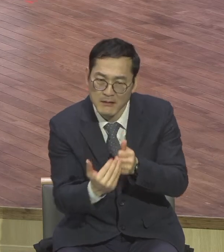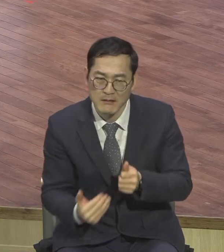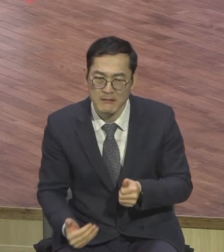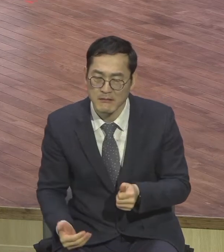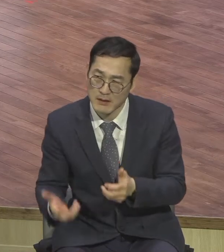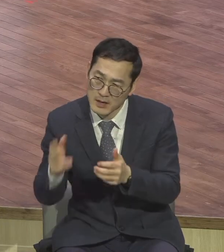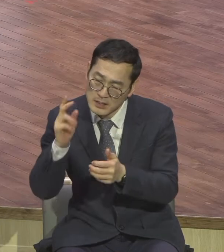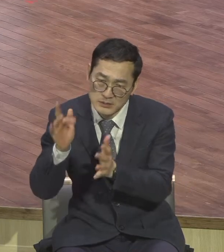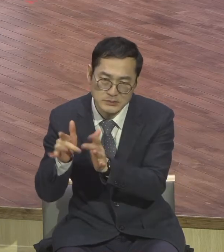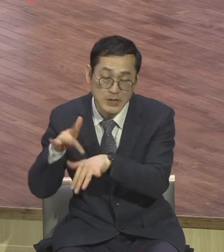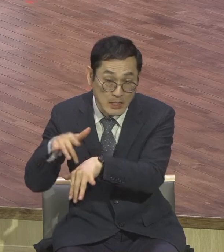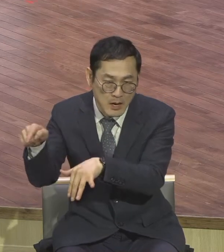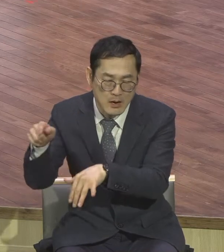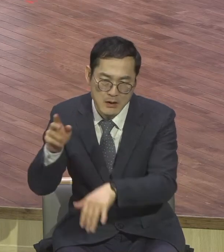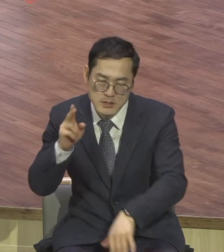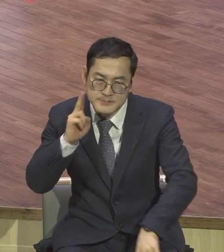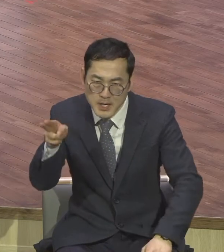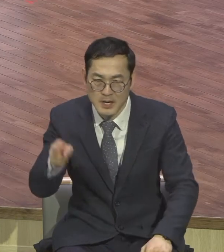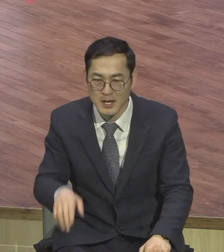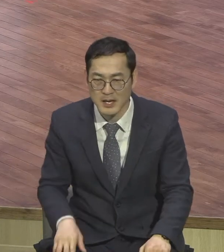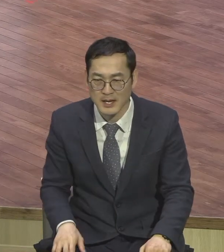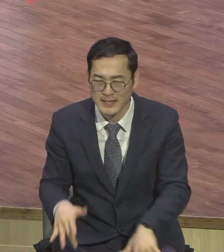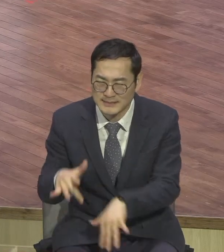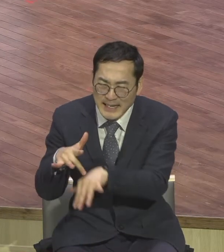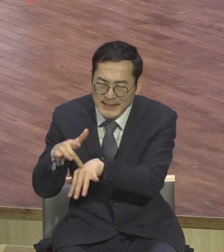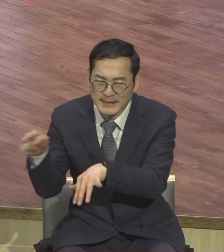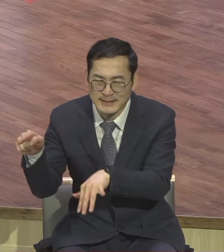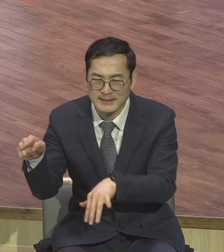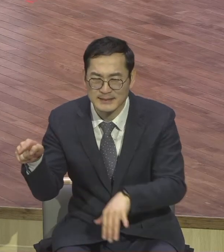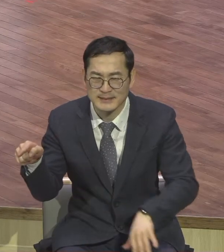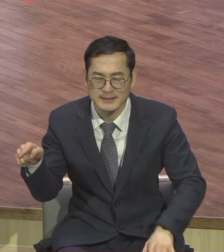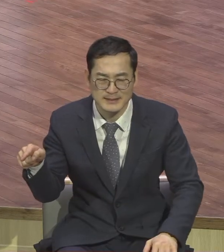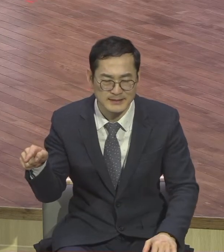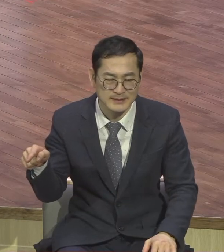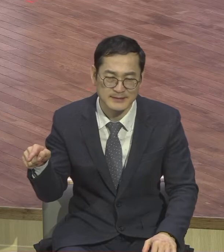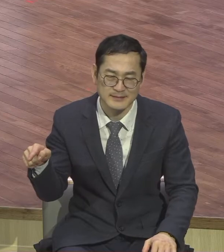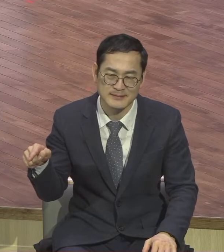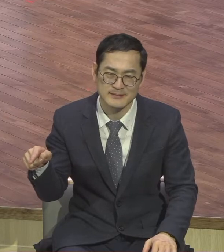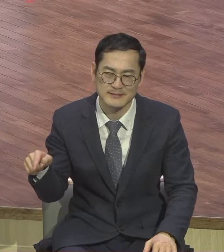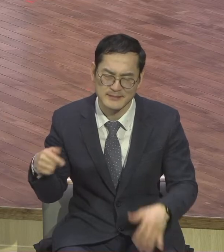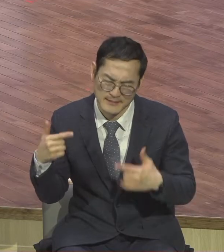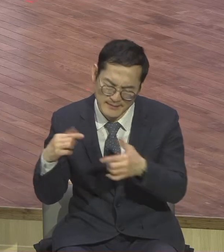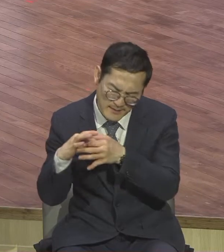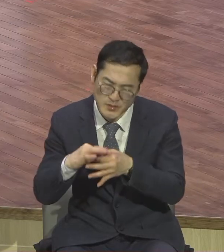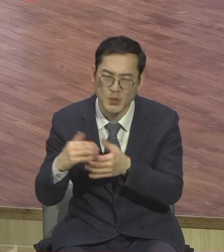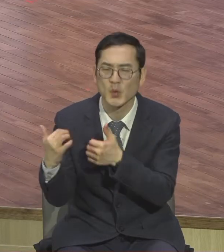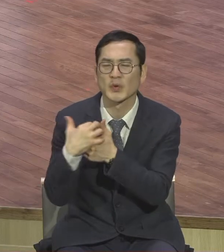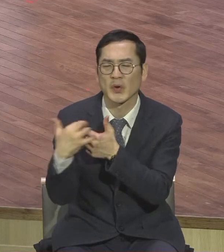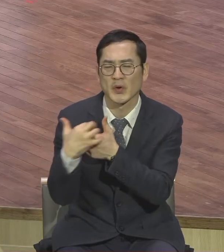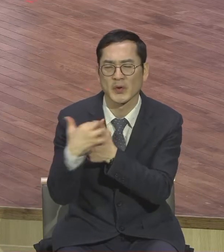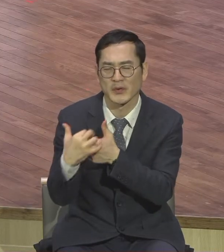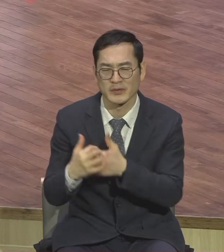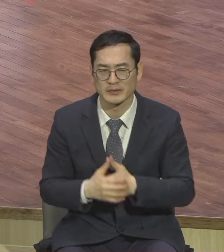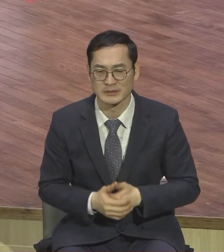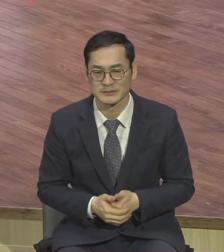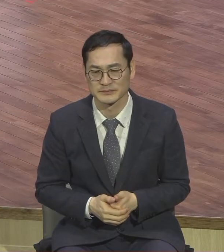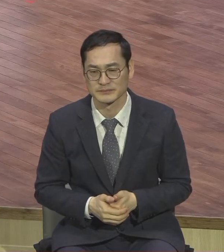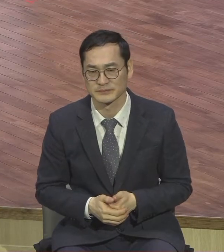사단 막이 귀신이 가끔 있는 게 아니에요 이 땅의 막이 꽉 찼다 그랬어요